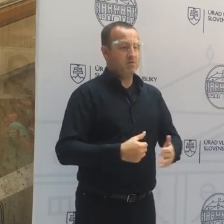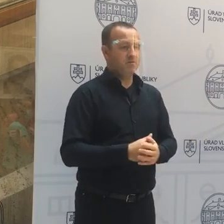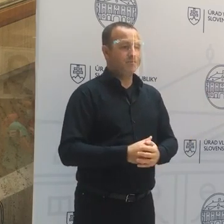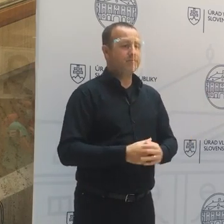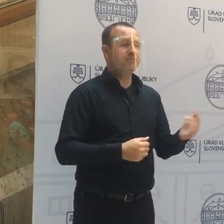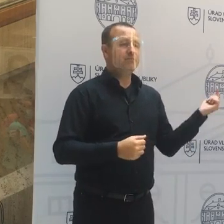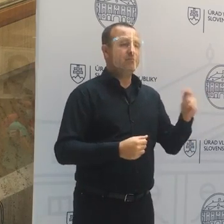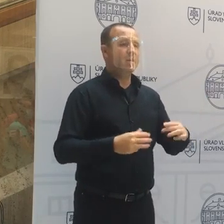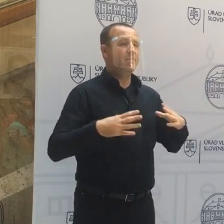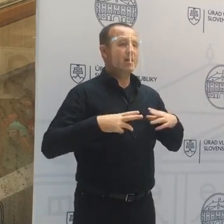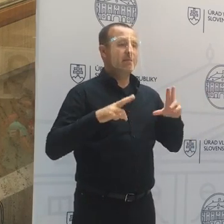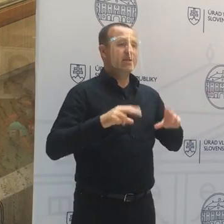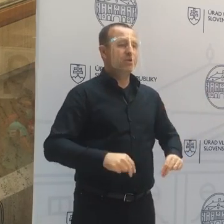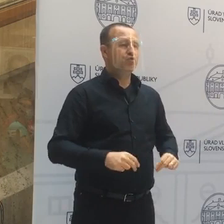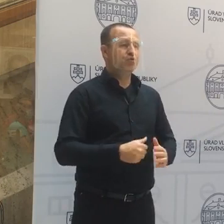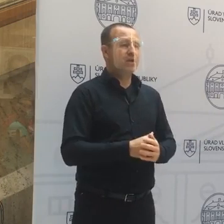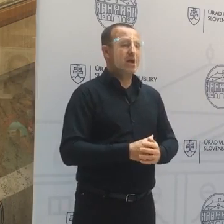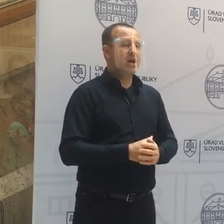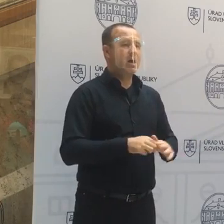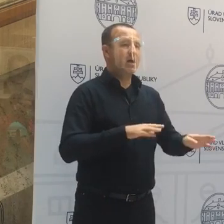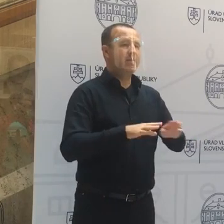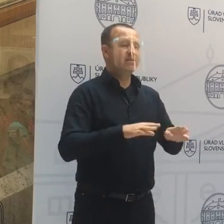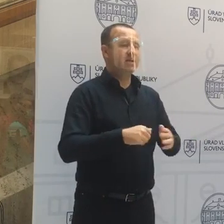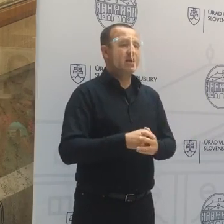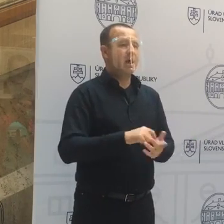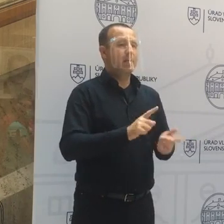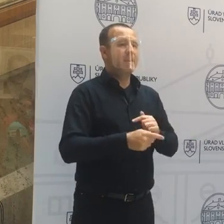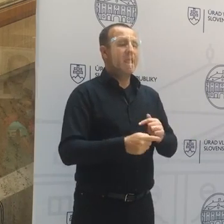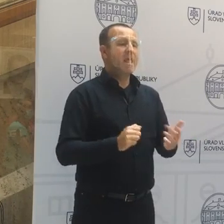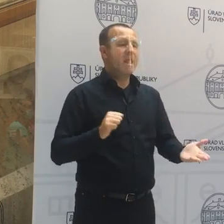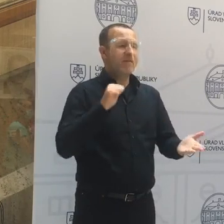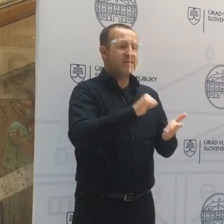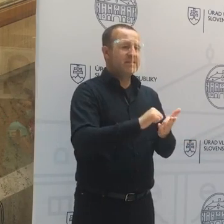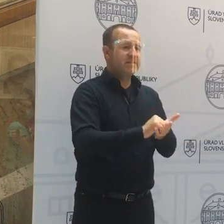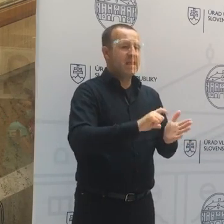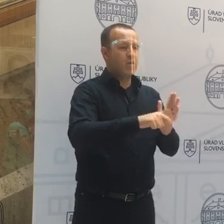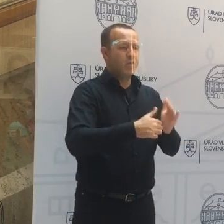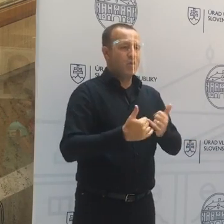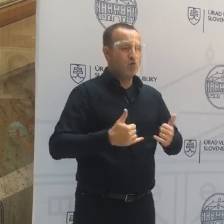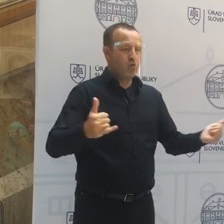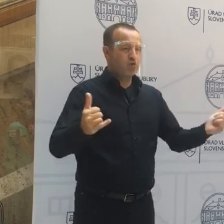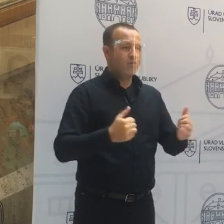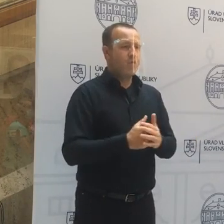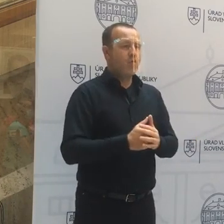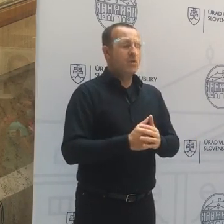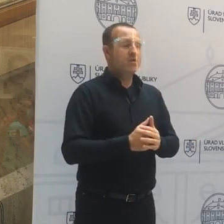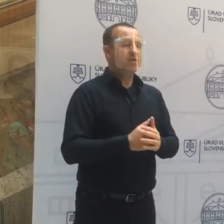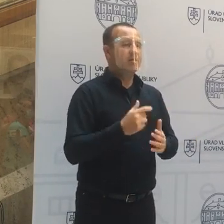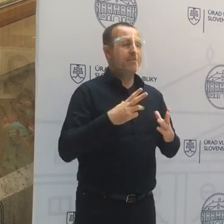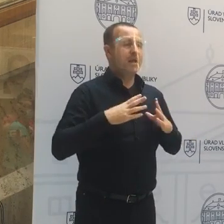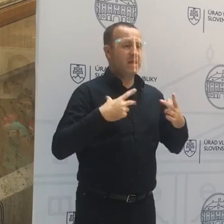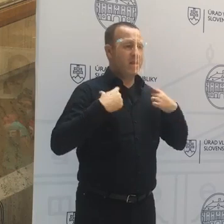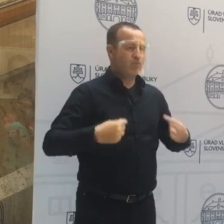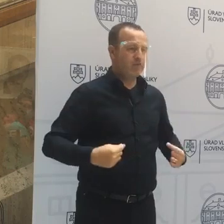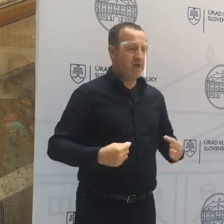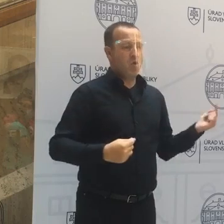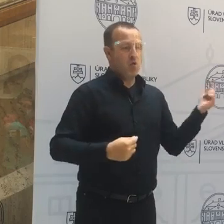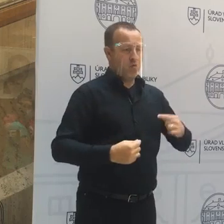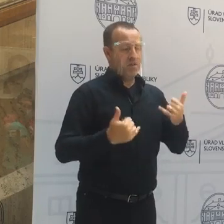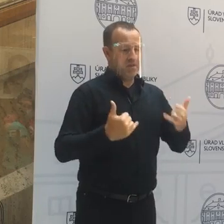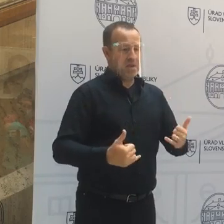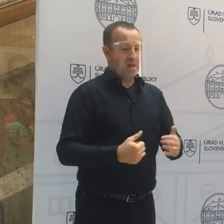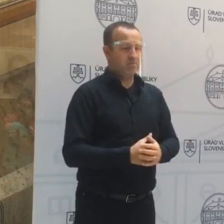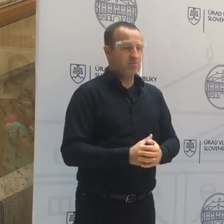Chodila pani predsednička a ministerka pre investície, regionálny rozvoj a informatizáciu pani Remišová, chodí aj teraz.